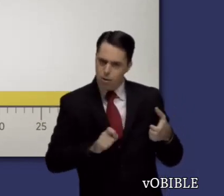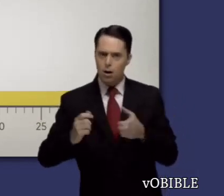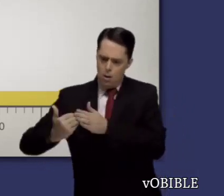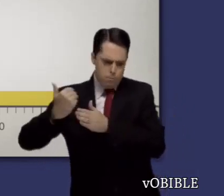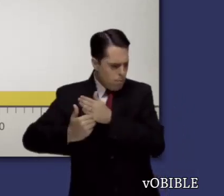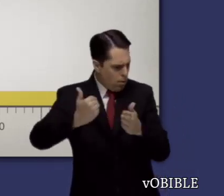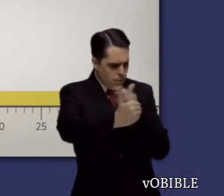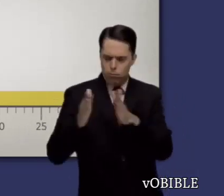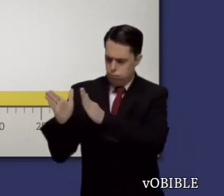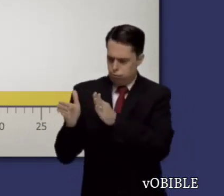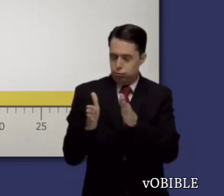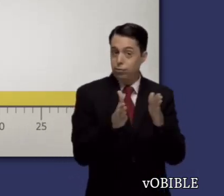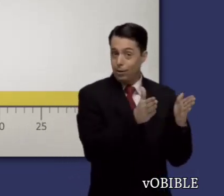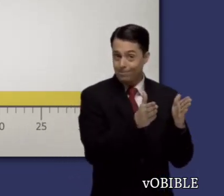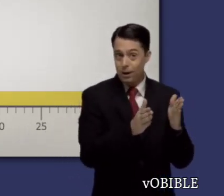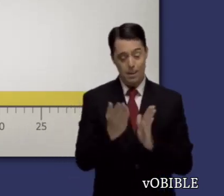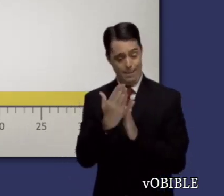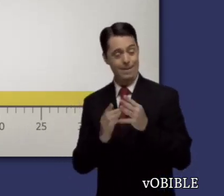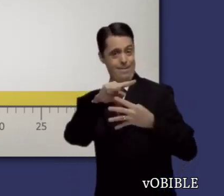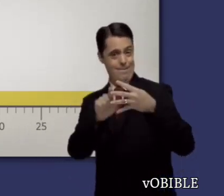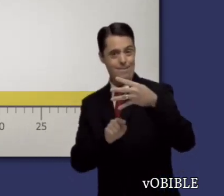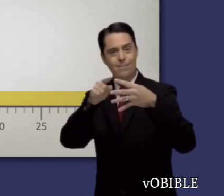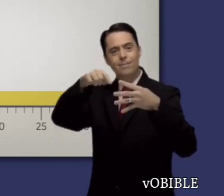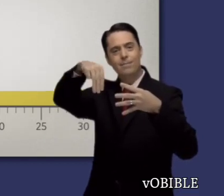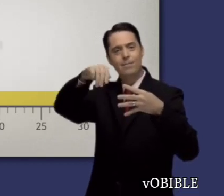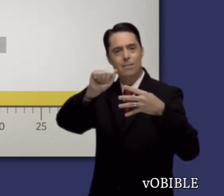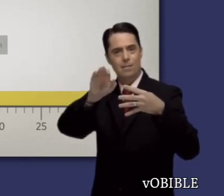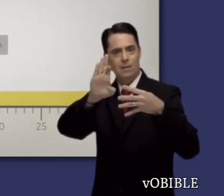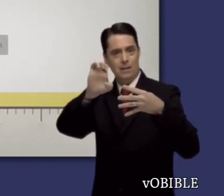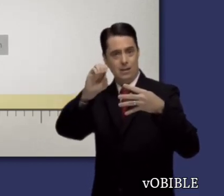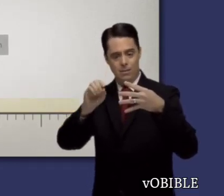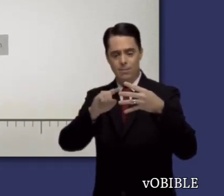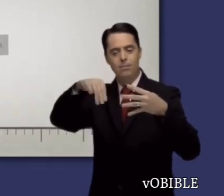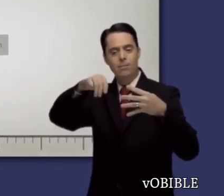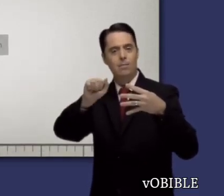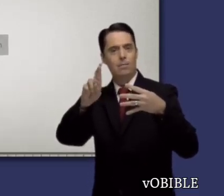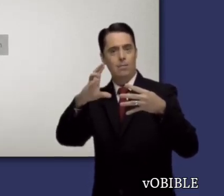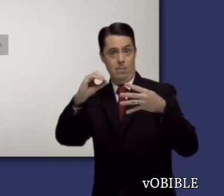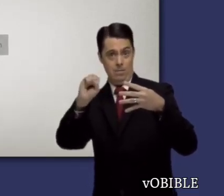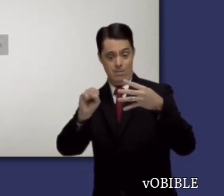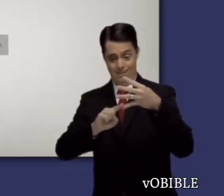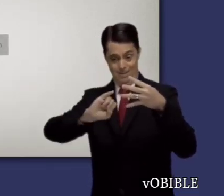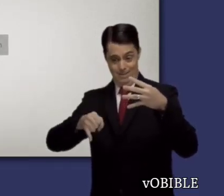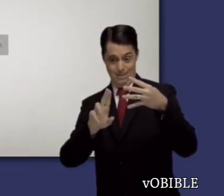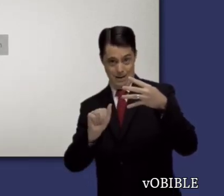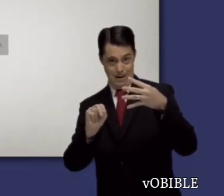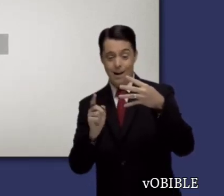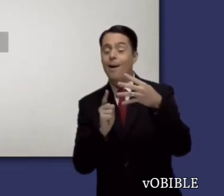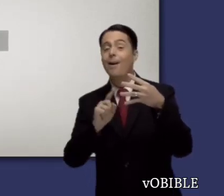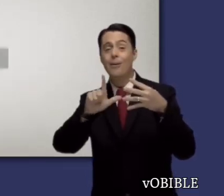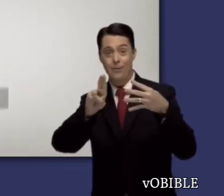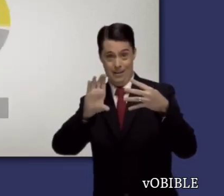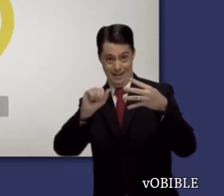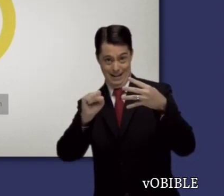hasta el año 33 de nuestra era. Sigue un orden lógico y muchas veces cronológico. Casi